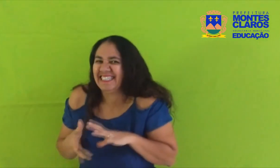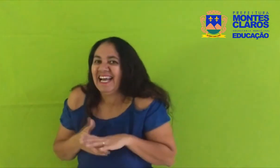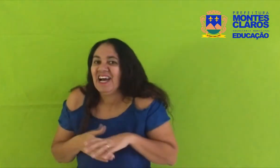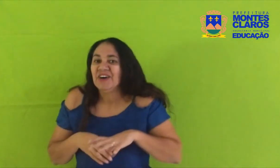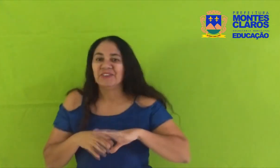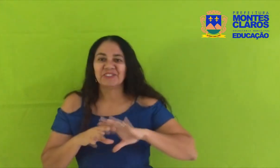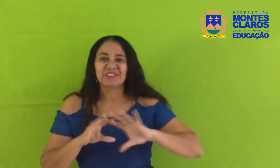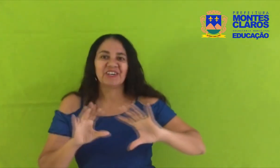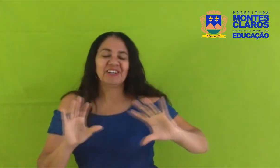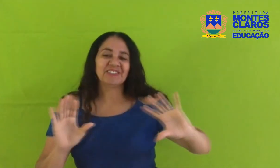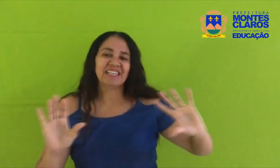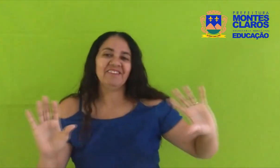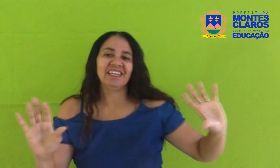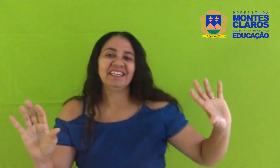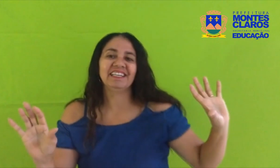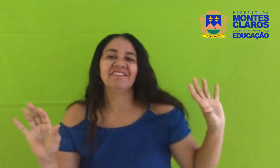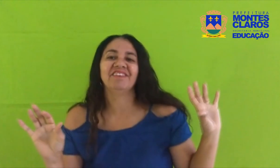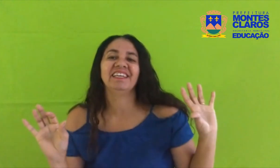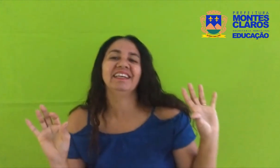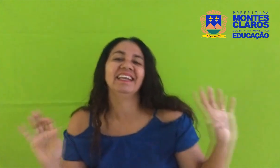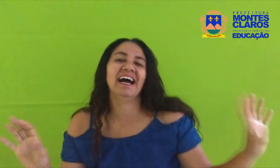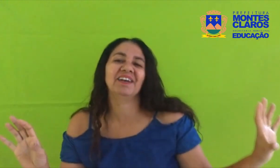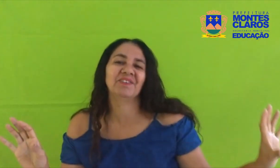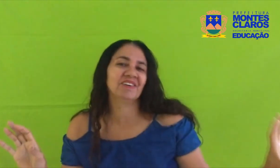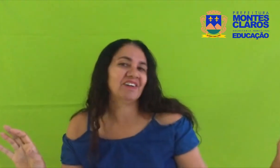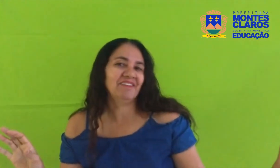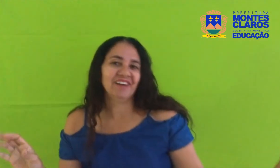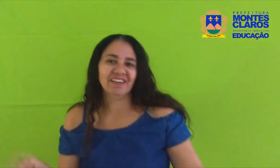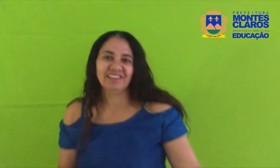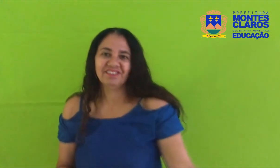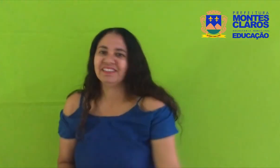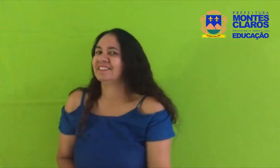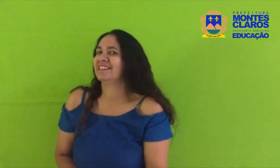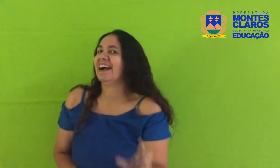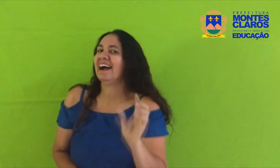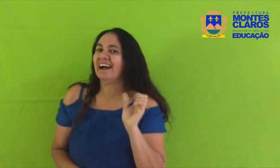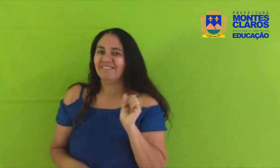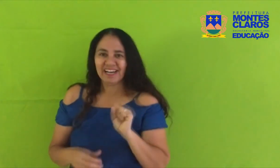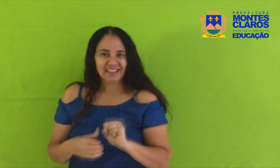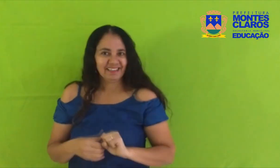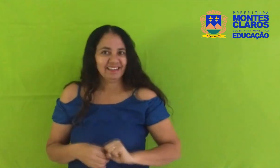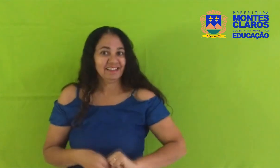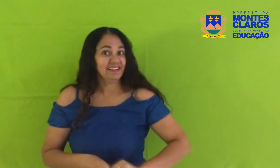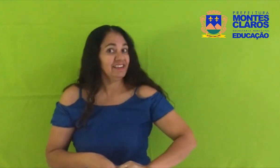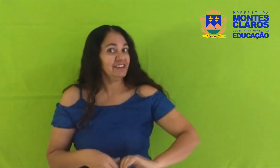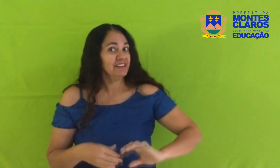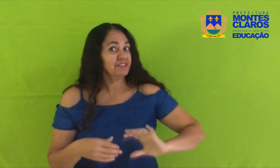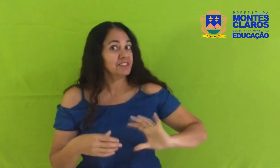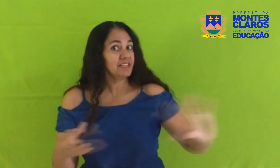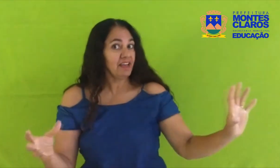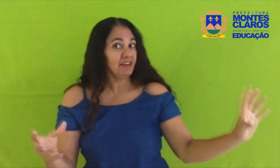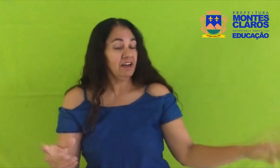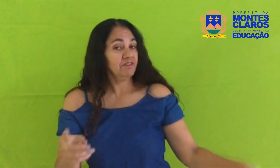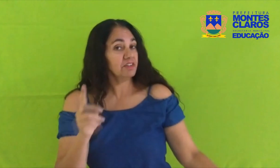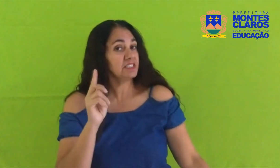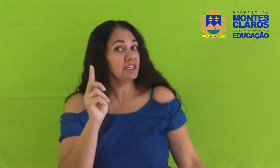Os olhos da menina brilharam quando a mamãe disse Ah Mariana, e eu não sei Você